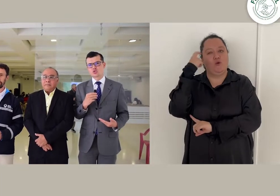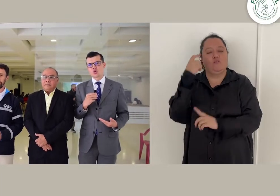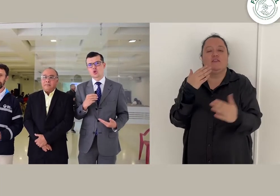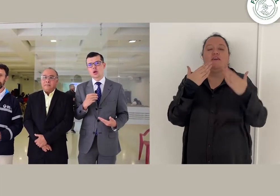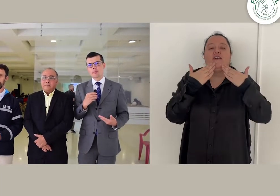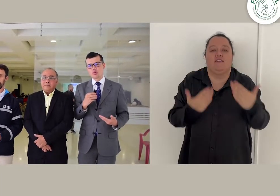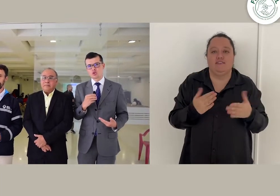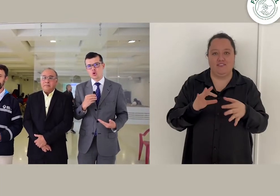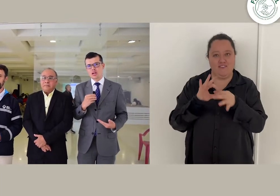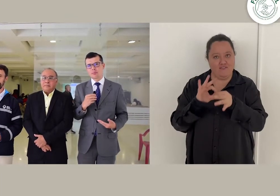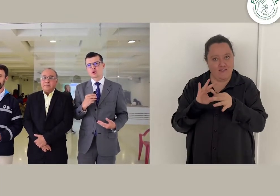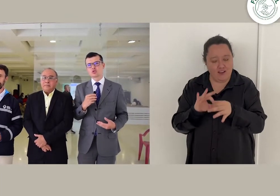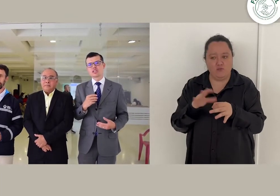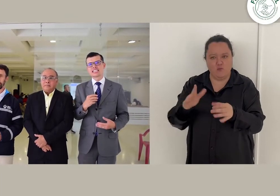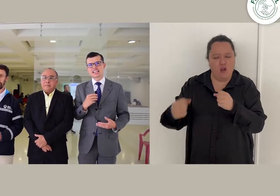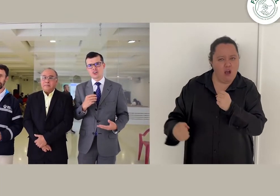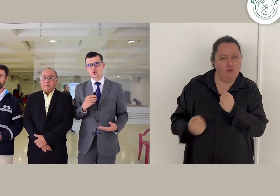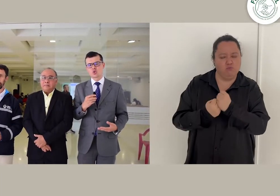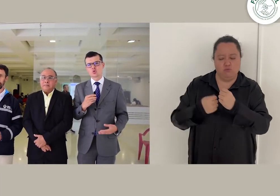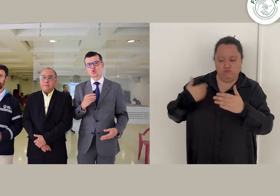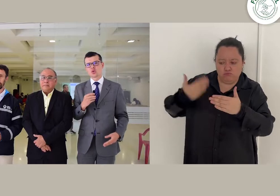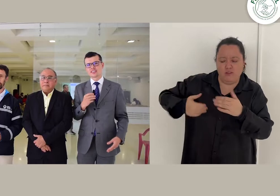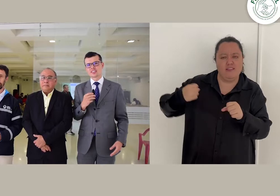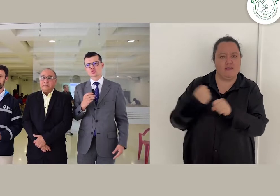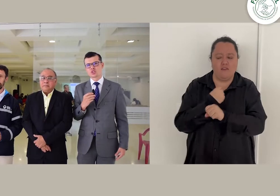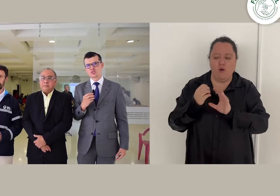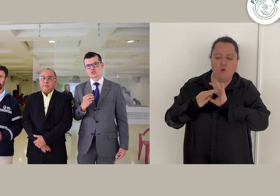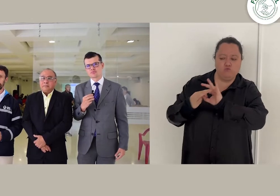Penascol por todo el apoyo y el trabajo conjunto durante estos años.